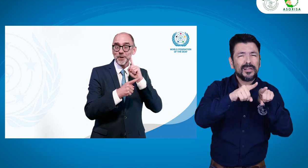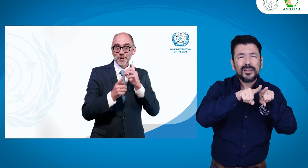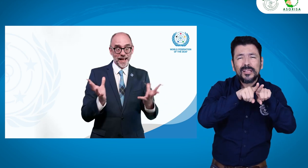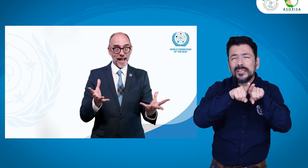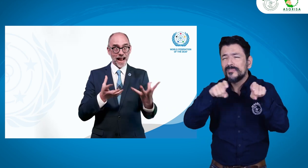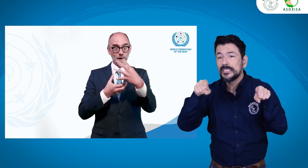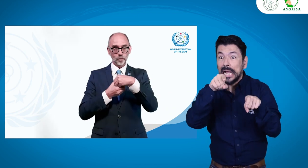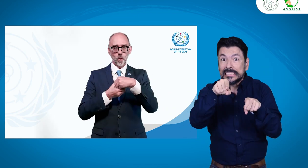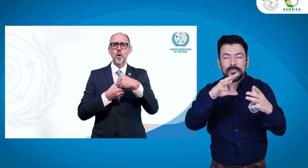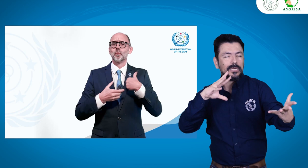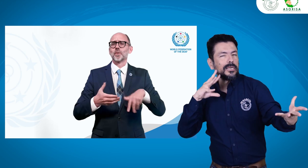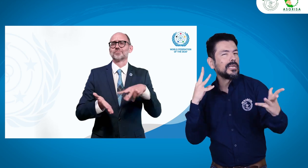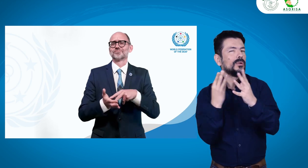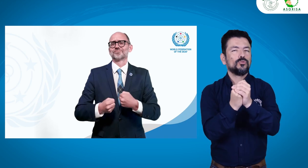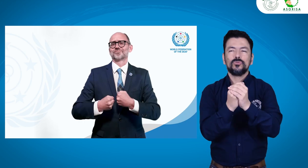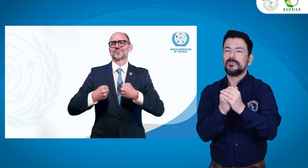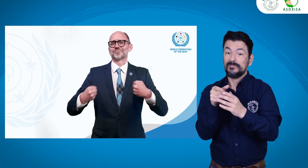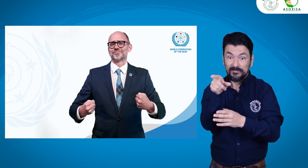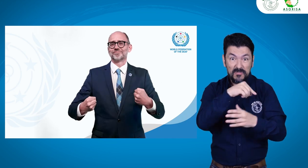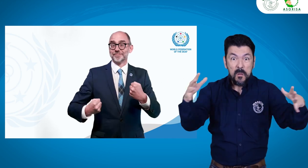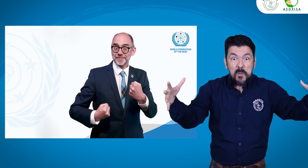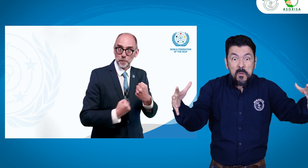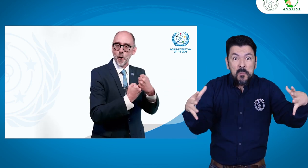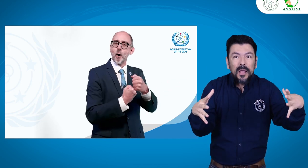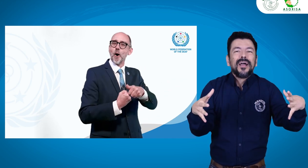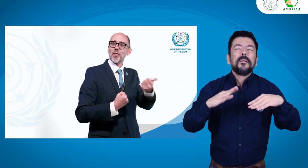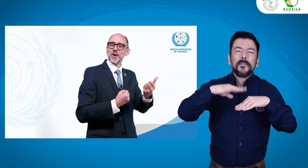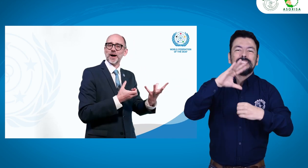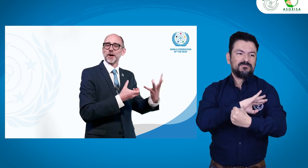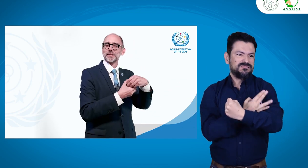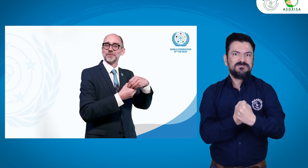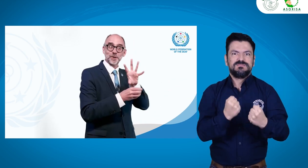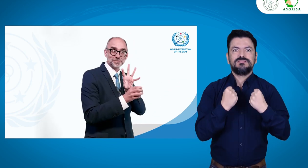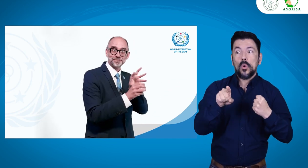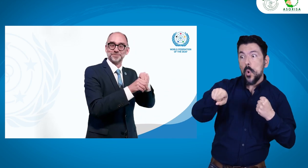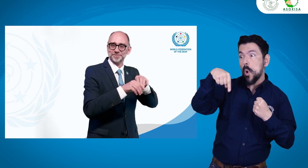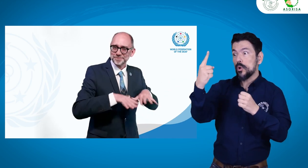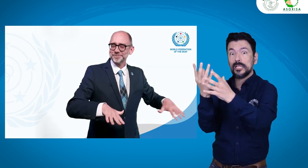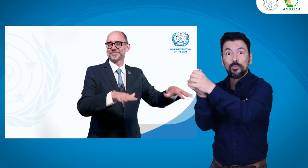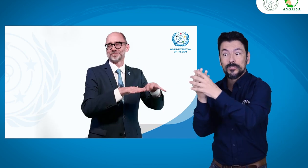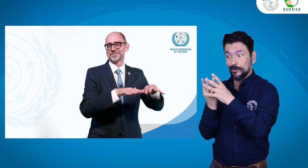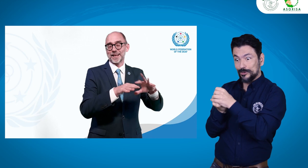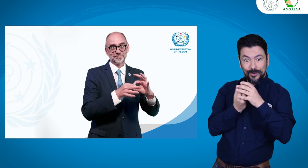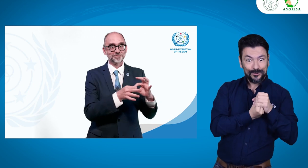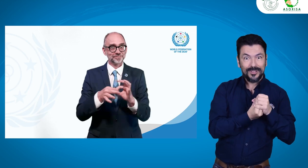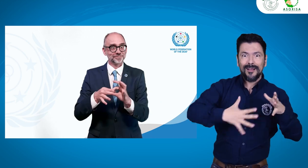diversidad al interior de nuestra comunidad y apoyar para que exista desde nosotros esa